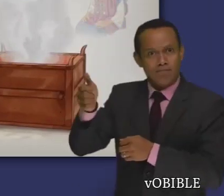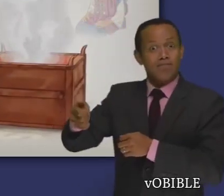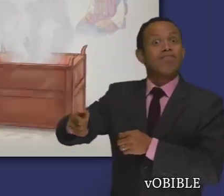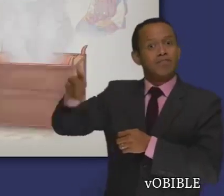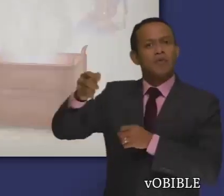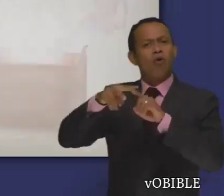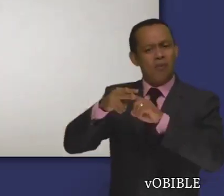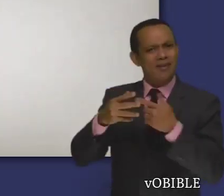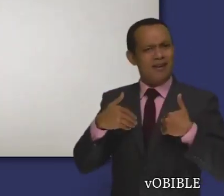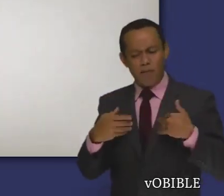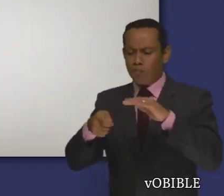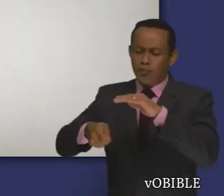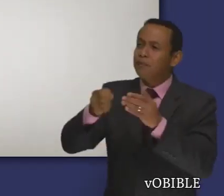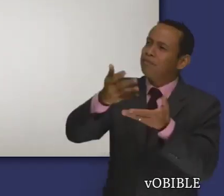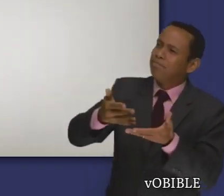hace Aarón.